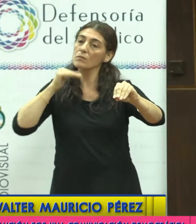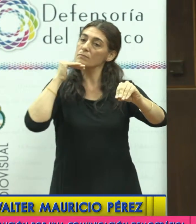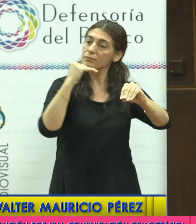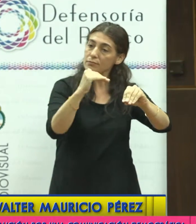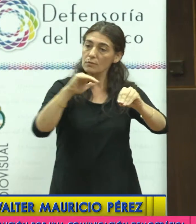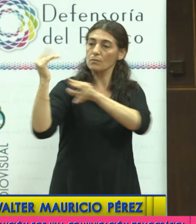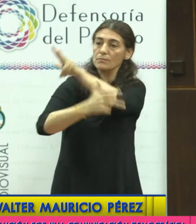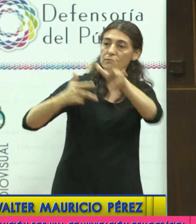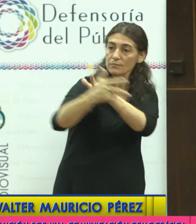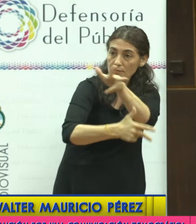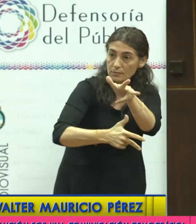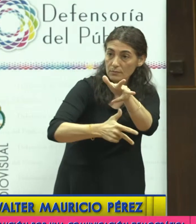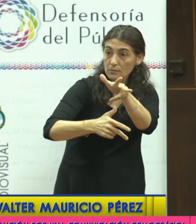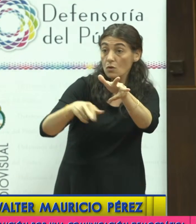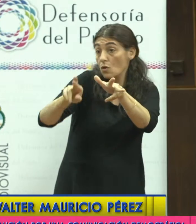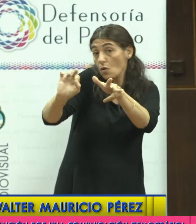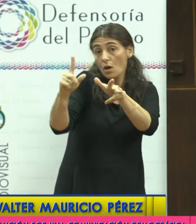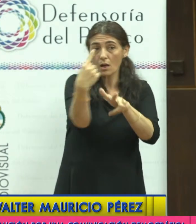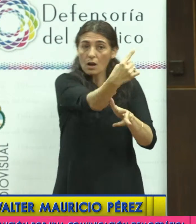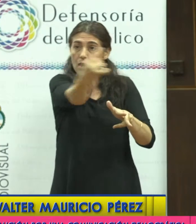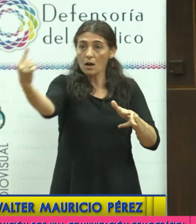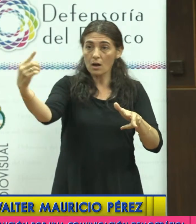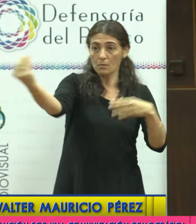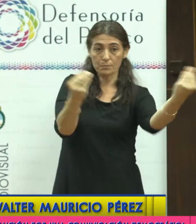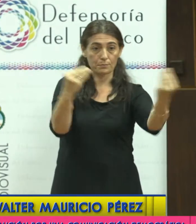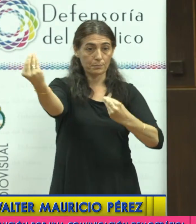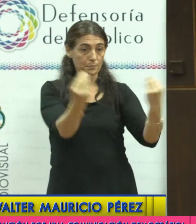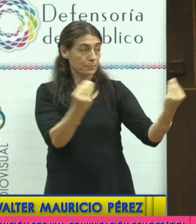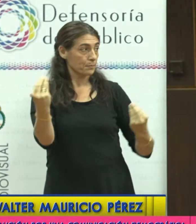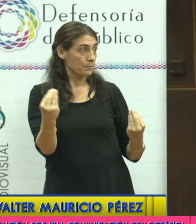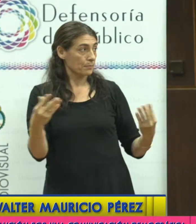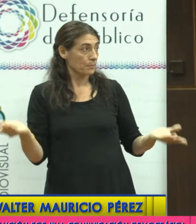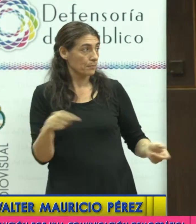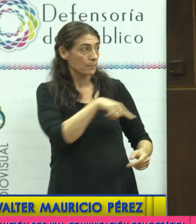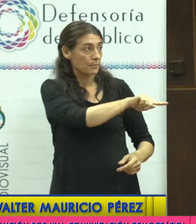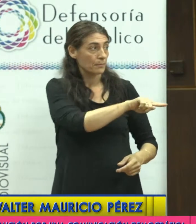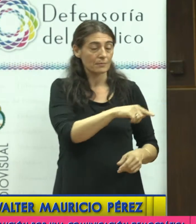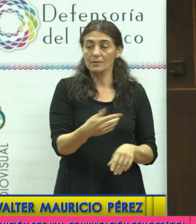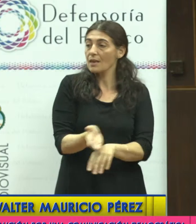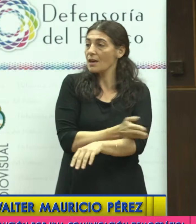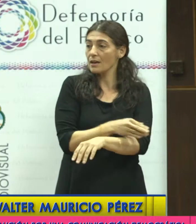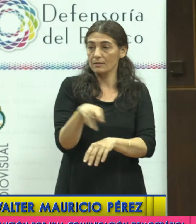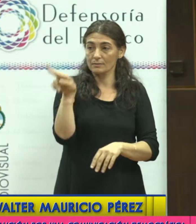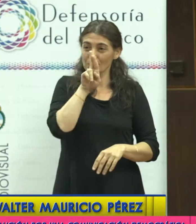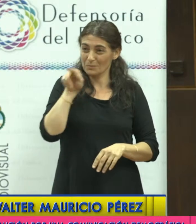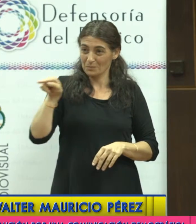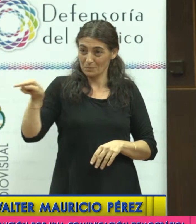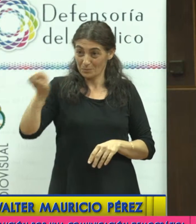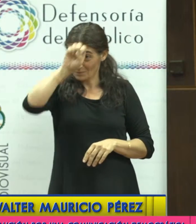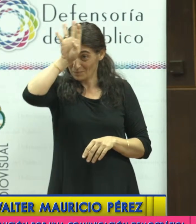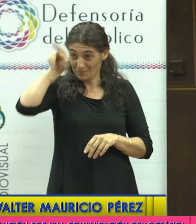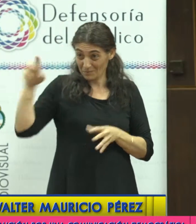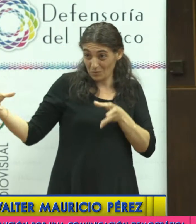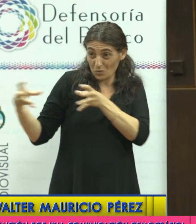su rol de público, pero del pueblo en definitiva. Por eso cuando la compañera del Movimiento Campesino decía la Defensoría del